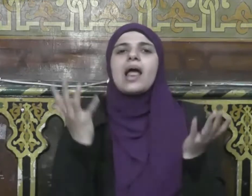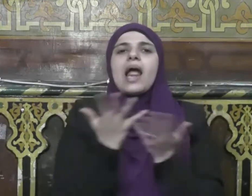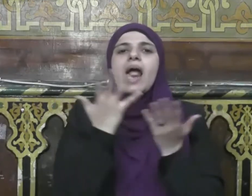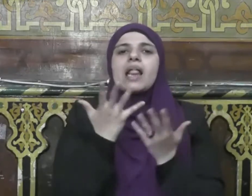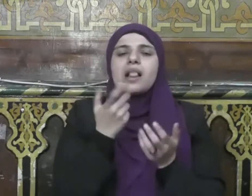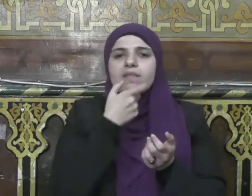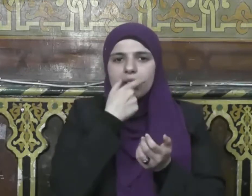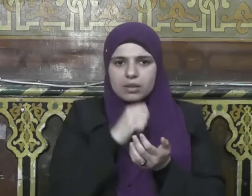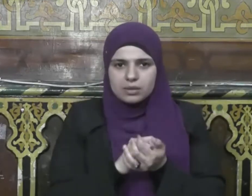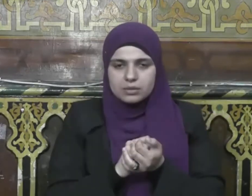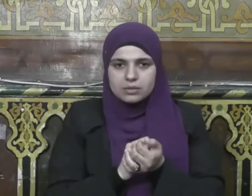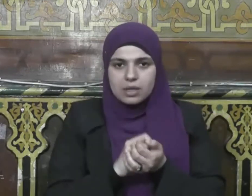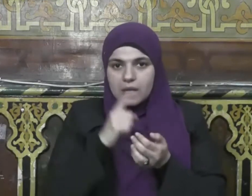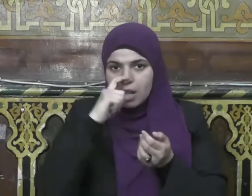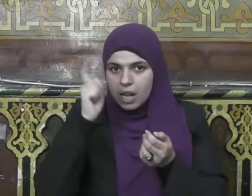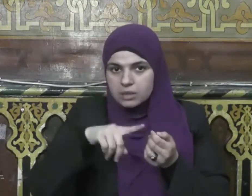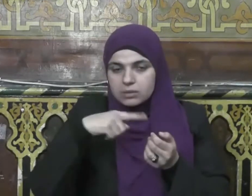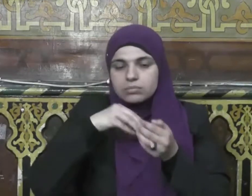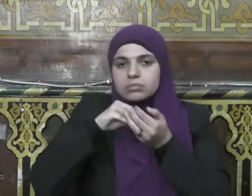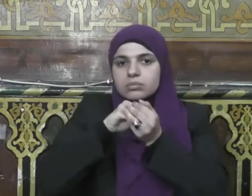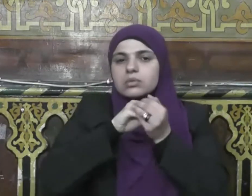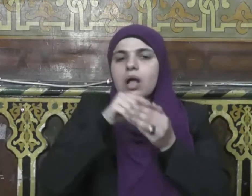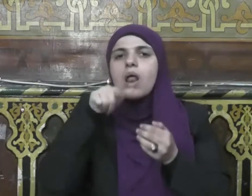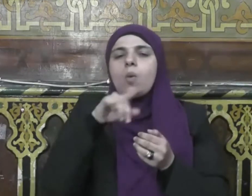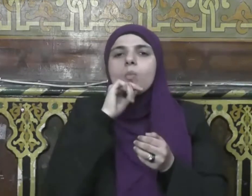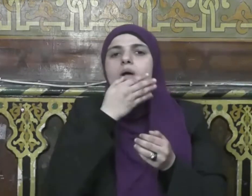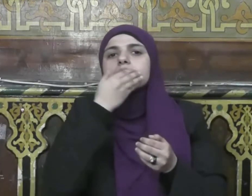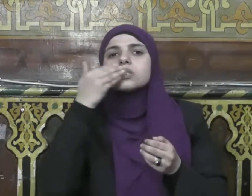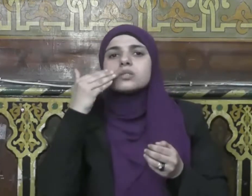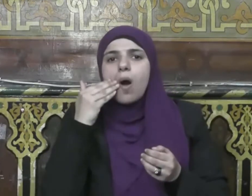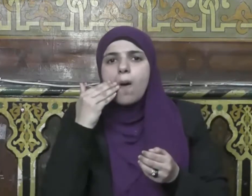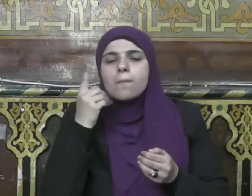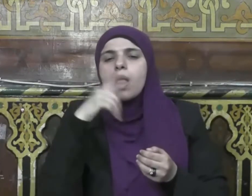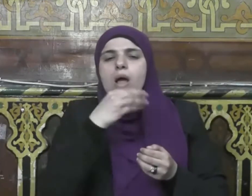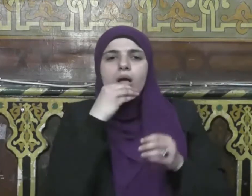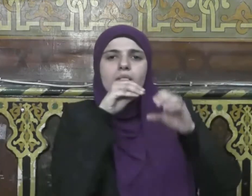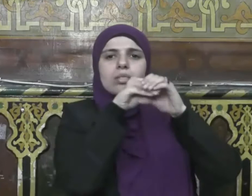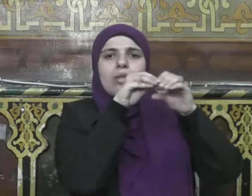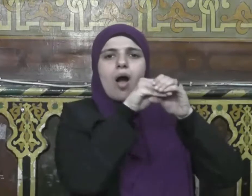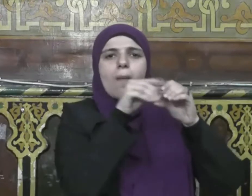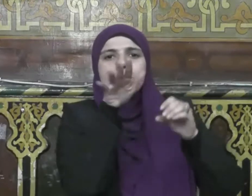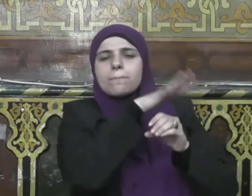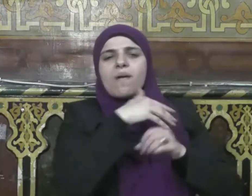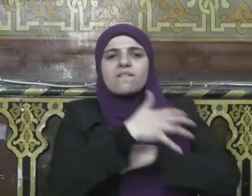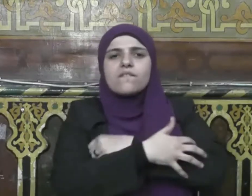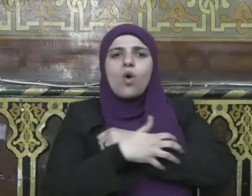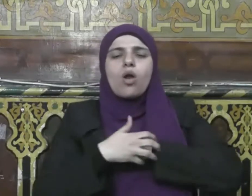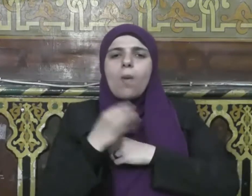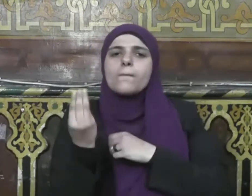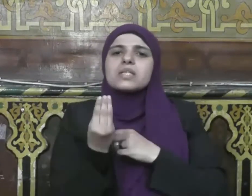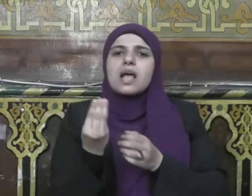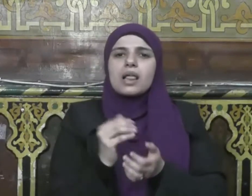للفقراء والمساكين فعن ابن عباس رضي الله عنهما قال